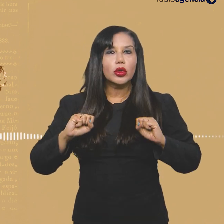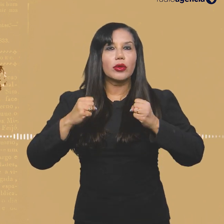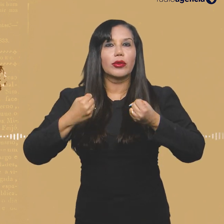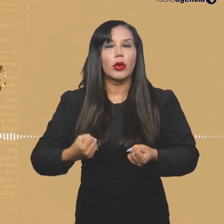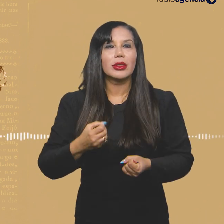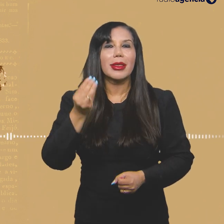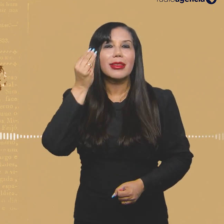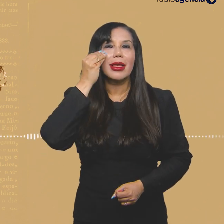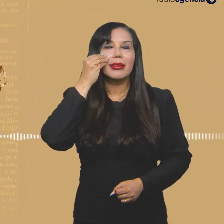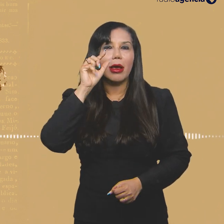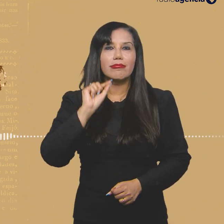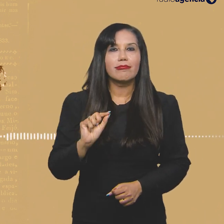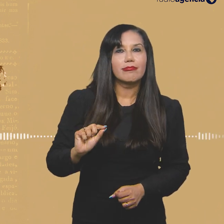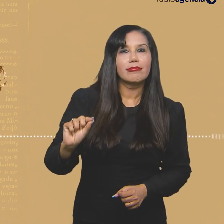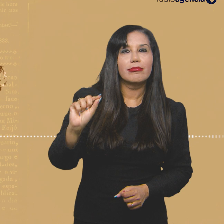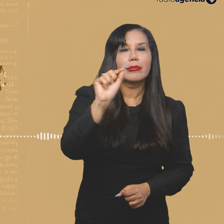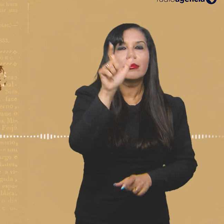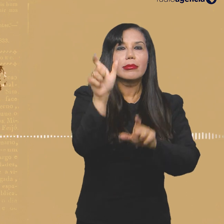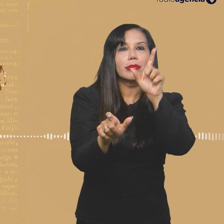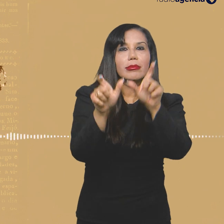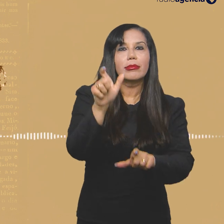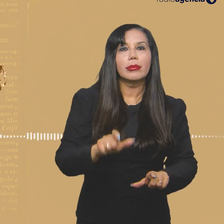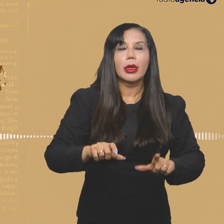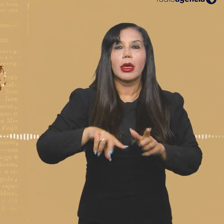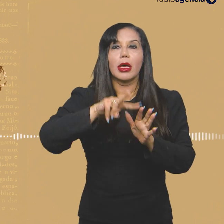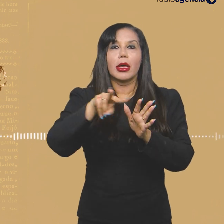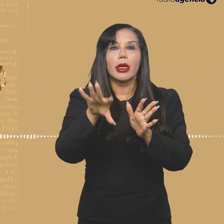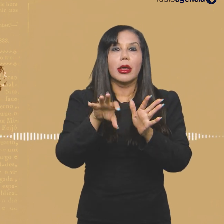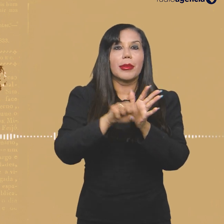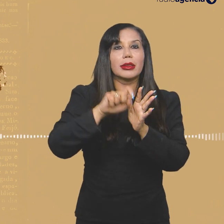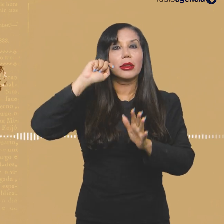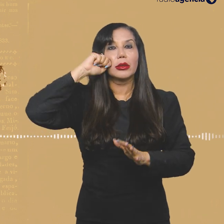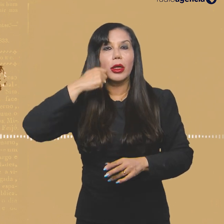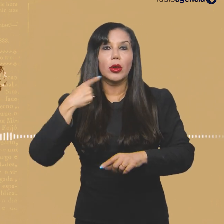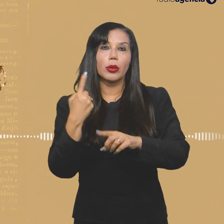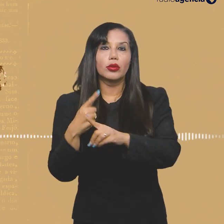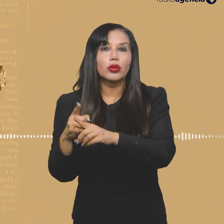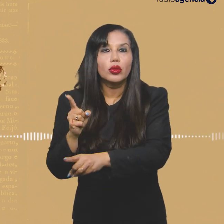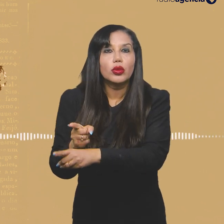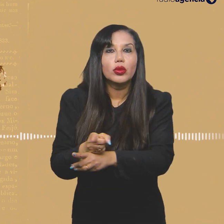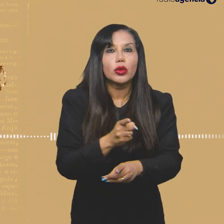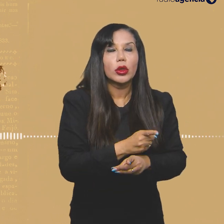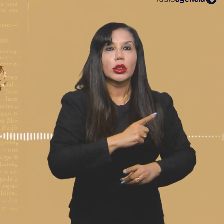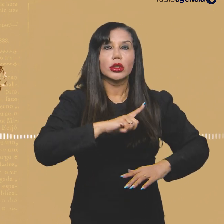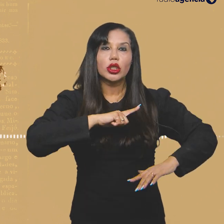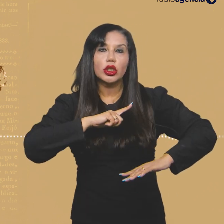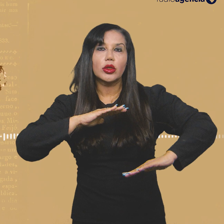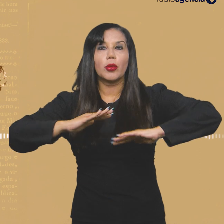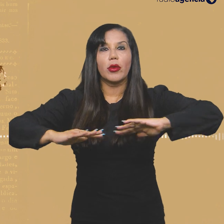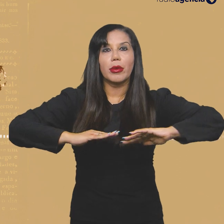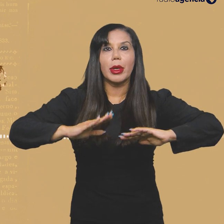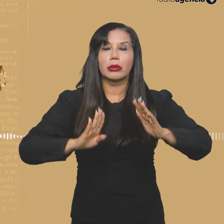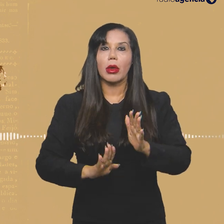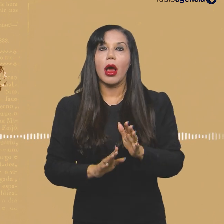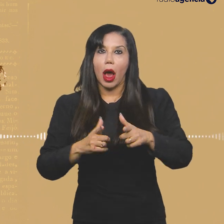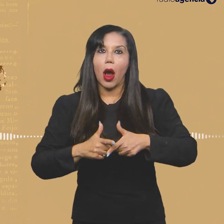esforço de tentar mafiar esses atores da empresa negra. Justamente a gente estava identificando que havia um movimento